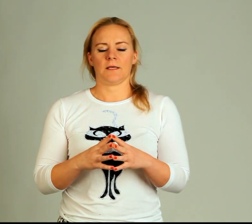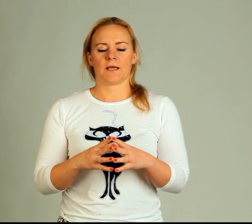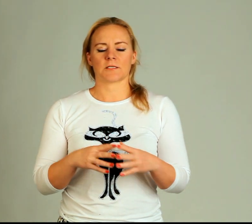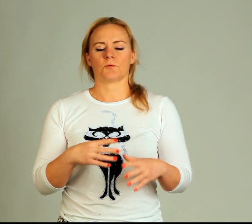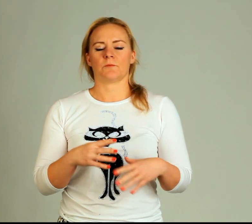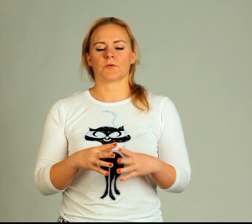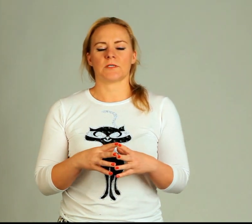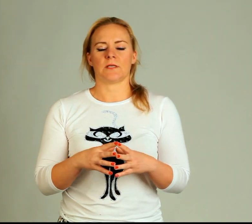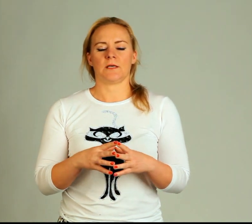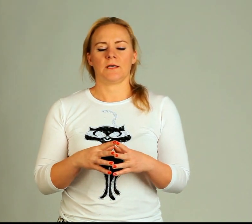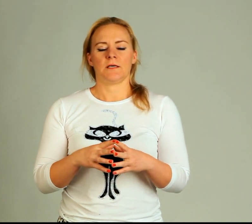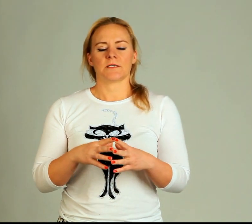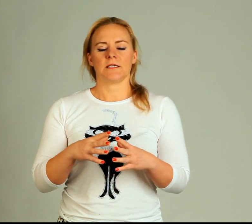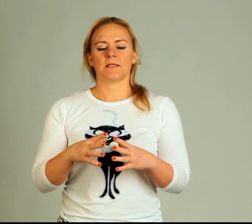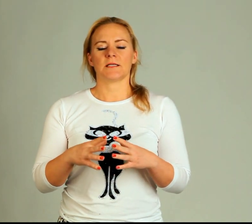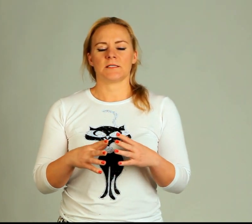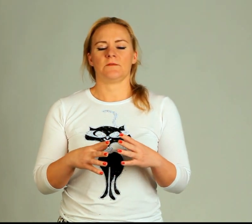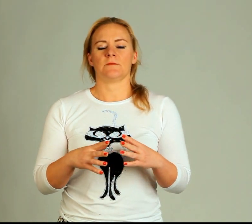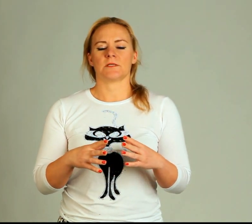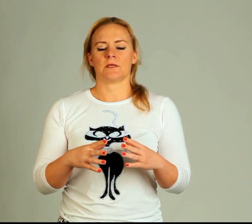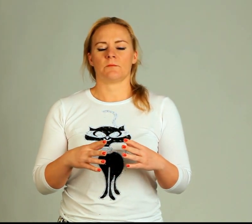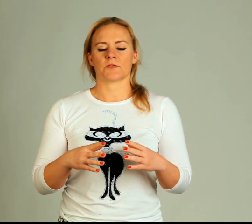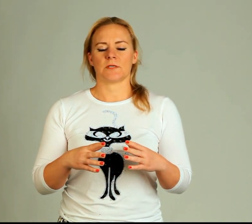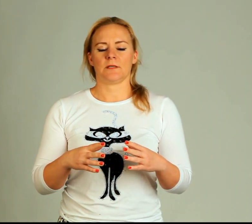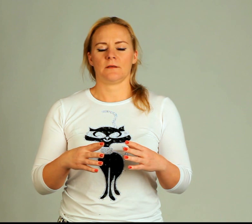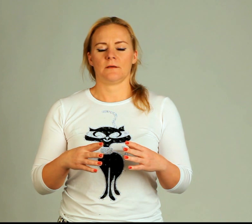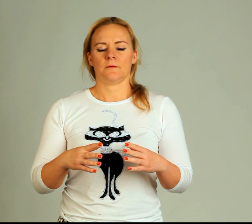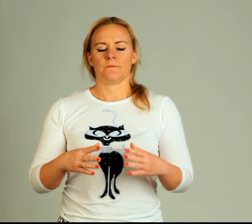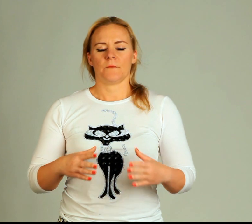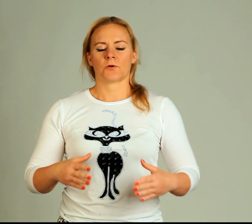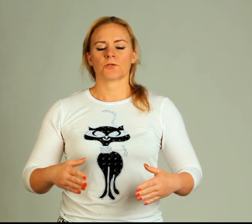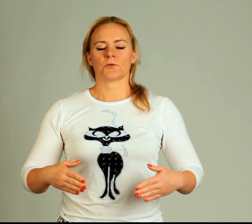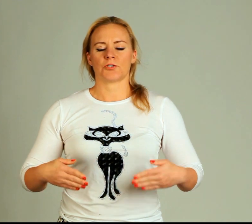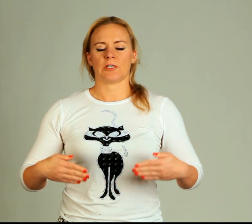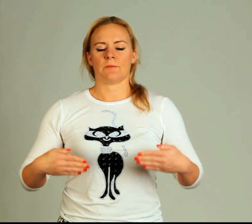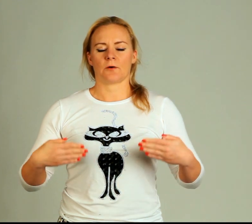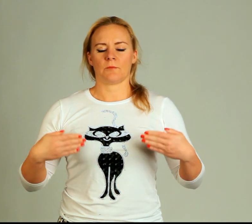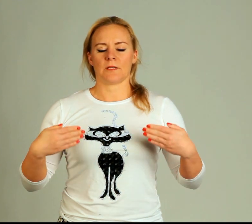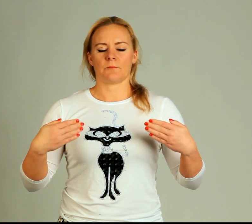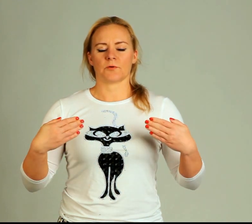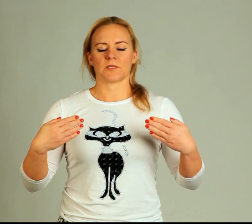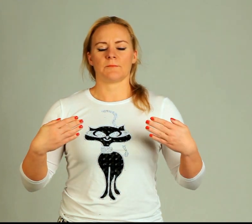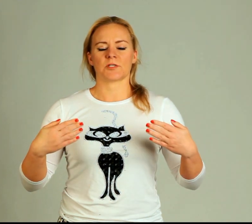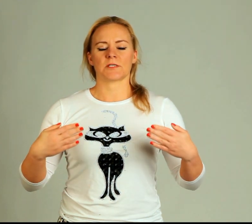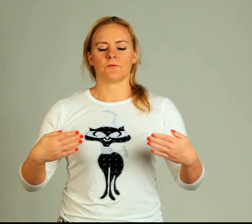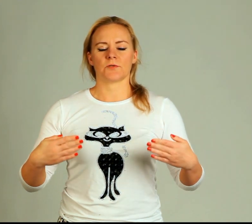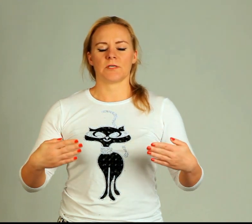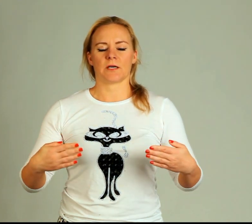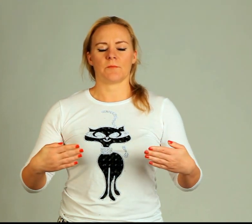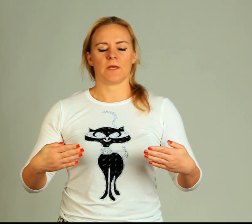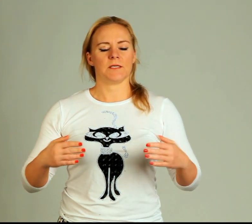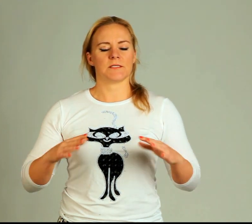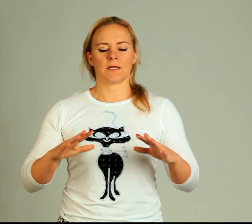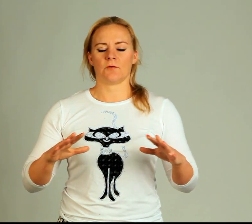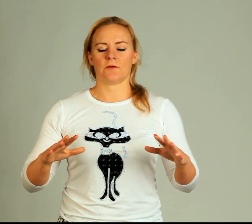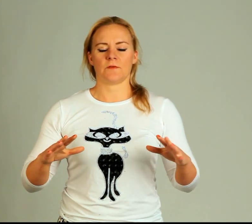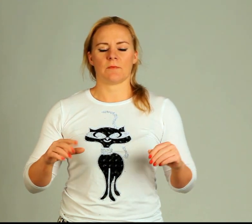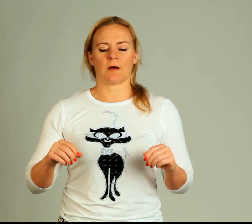jaké jsou to pocity. Zintenzivním si ten pocit, roztočím ten pocit a představuji si, jak mě nic jiného nevnímám.